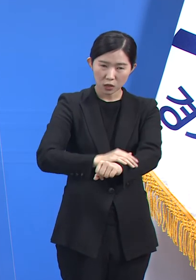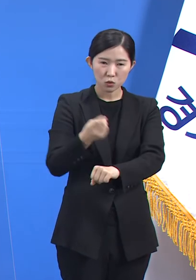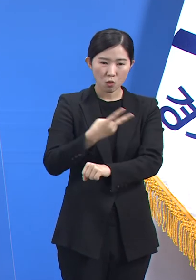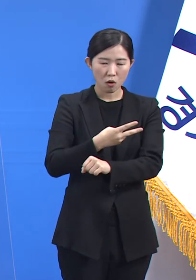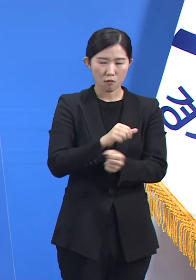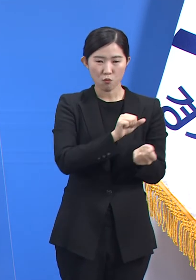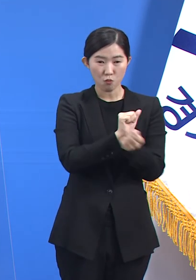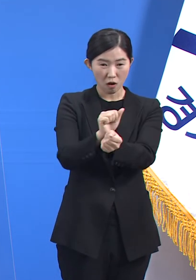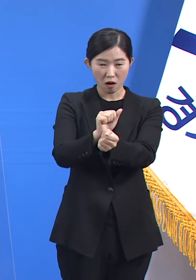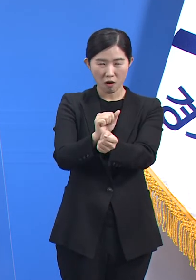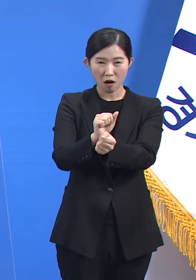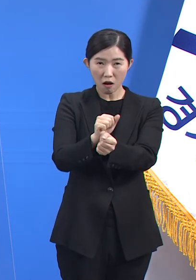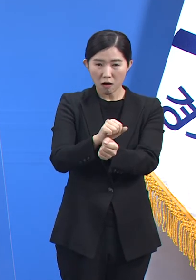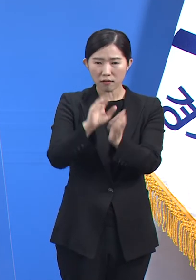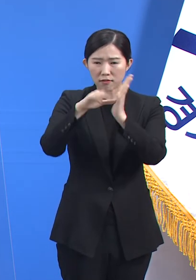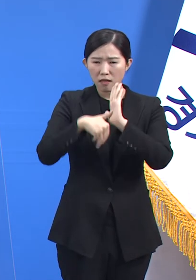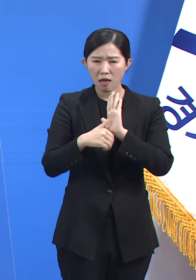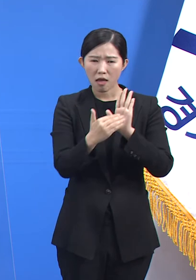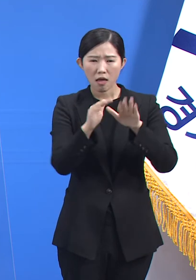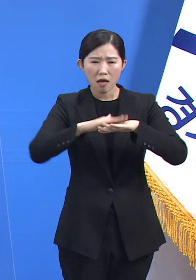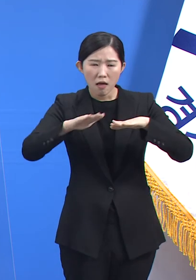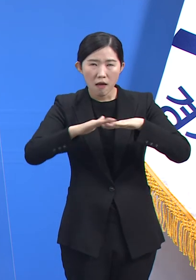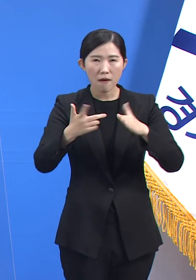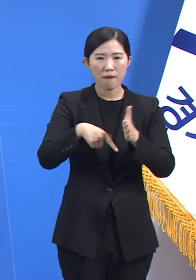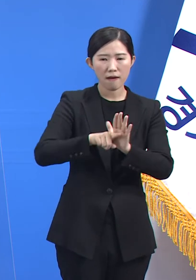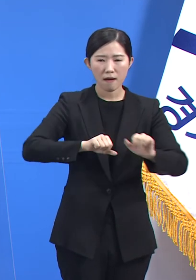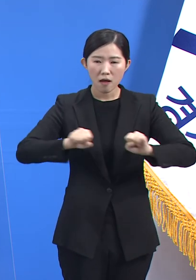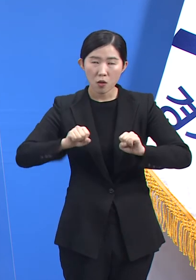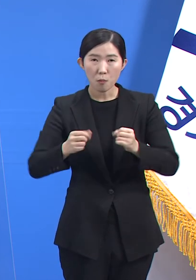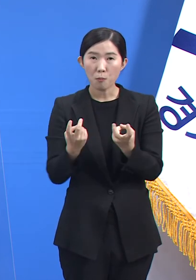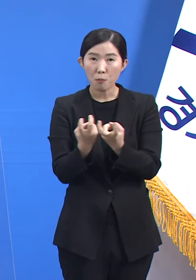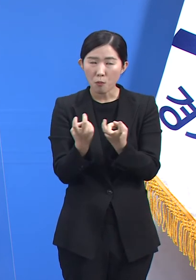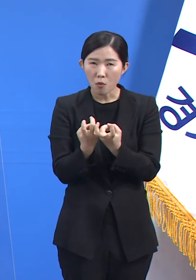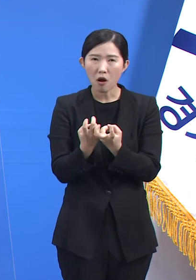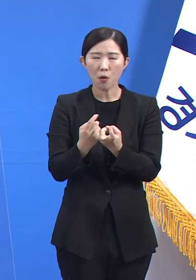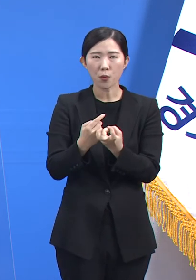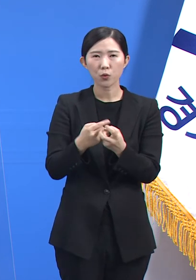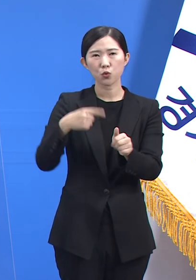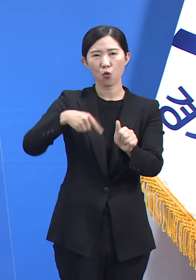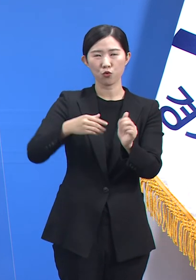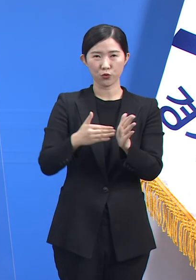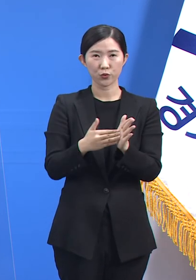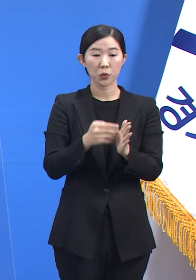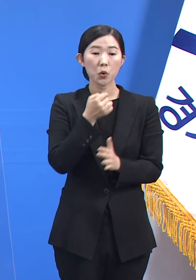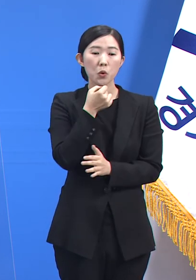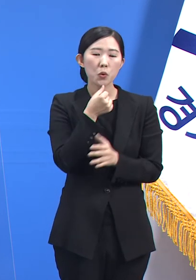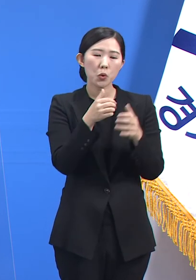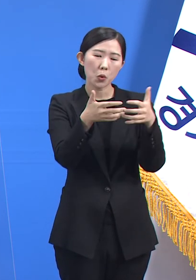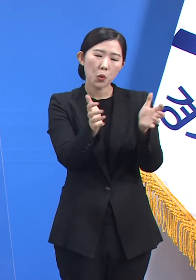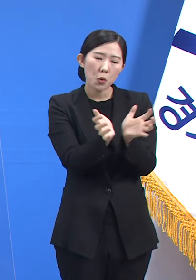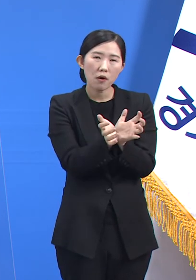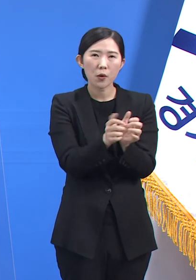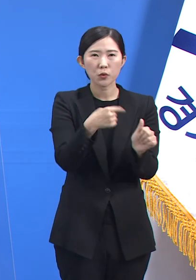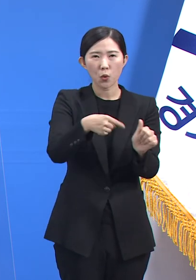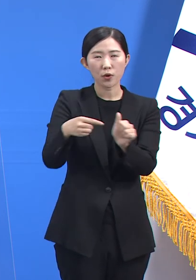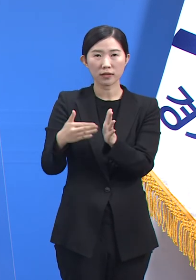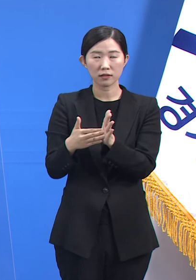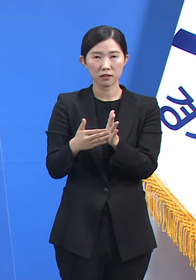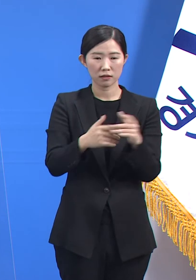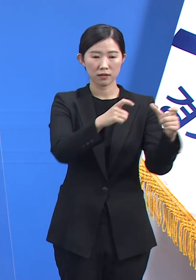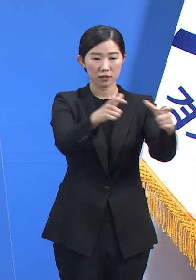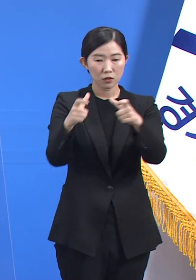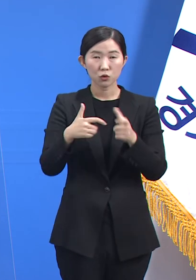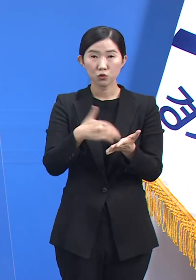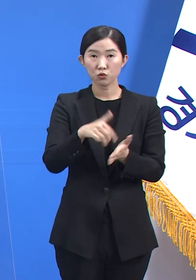대해 교육하는 시간을 가졌습니다. 교육은 소규모 집단 교육으로 운영되었고 6개 권역 도내 어린이집